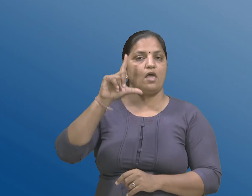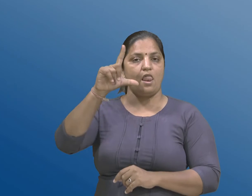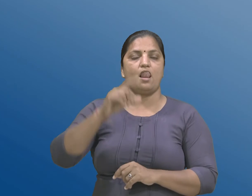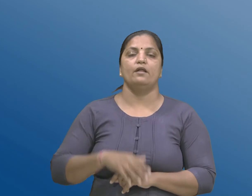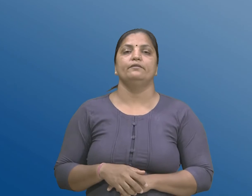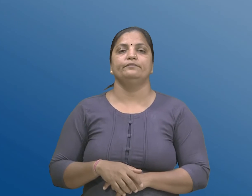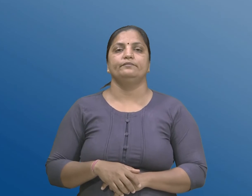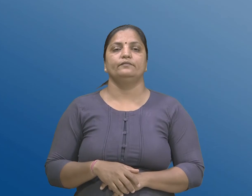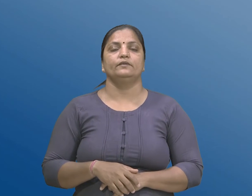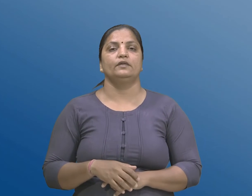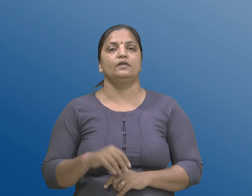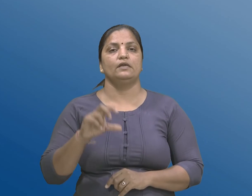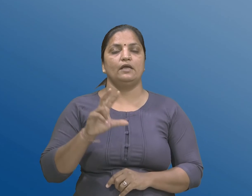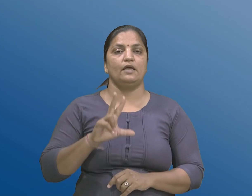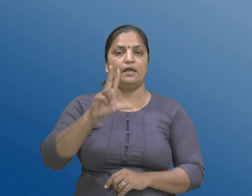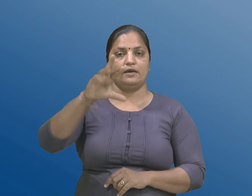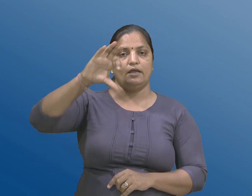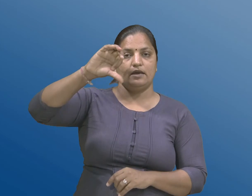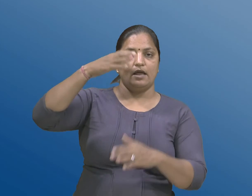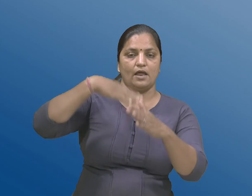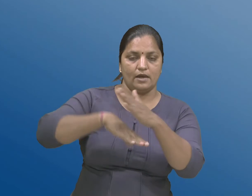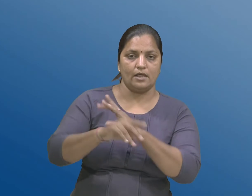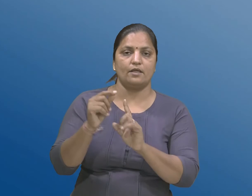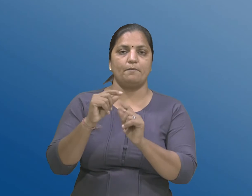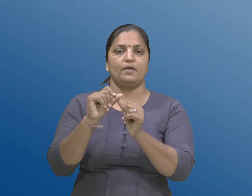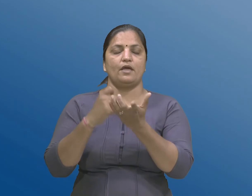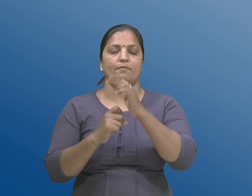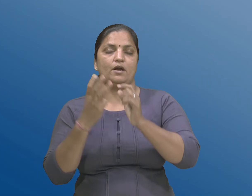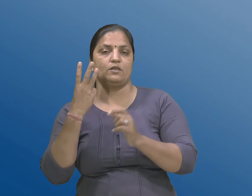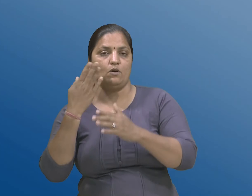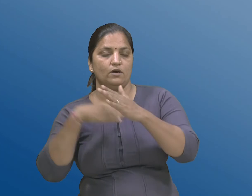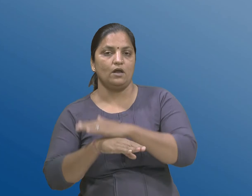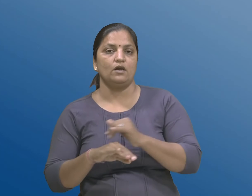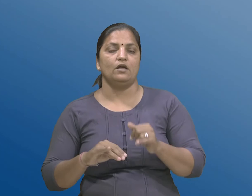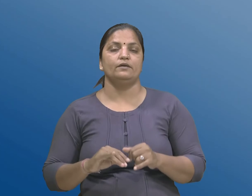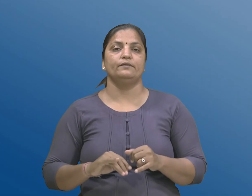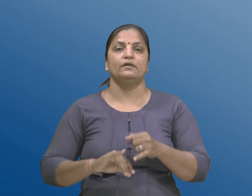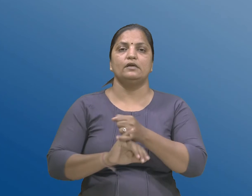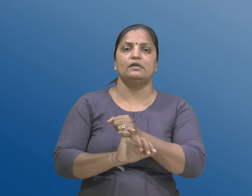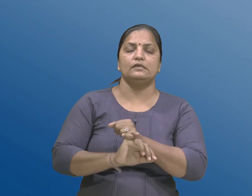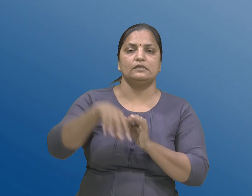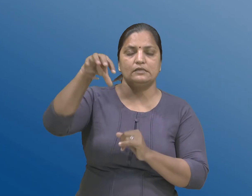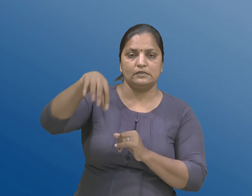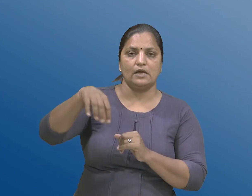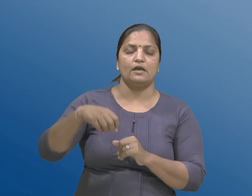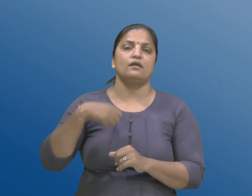खंड अग्णया इशिना पेटा खंड त्रों हिठळ राज्य कमिष्ण ना पगार भत्था ने सेवाना अन्यनियमों